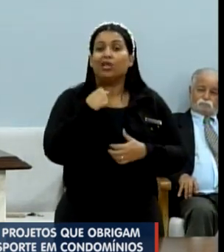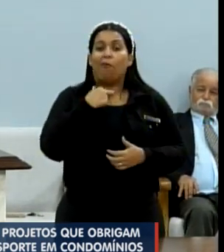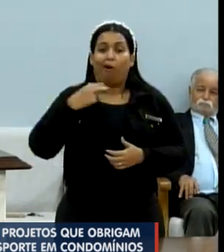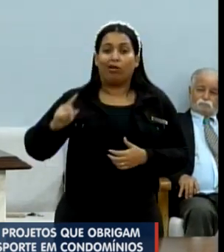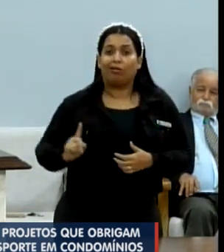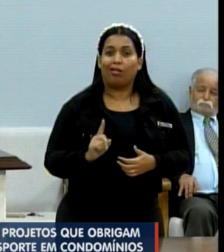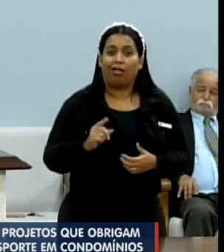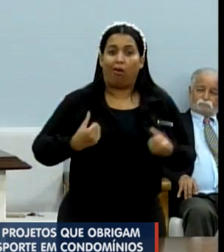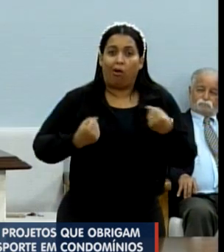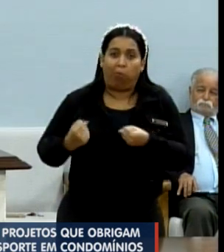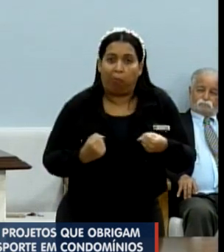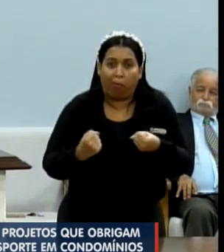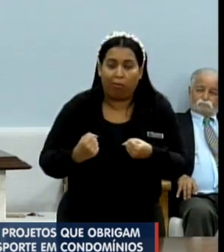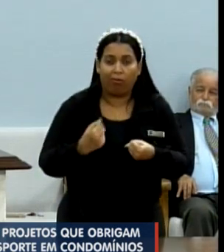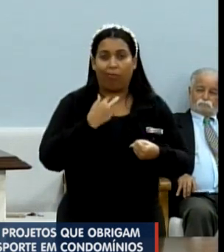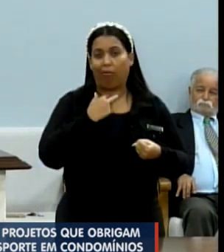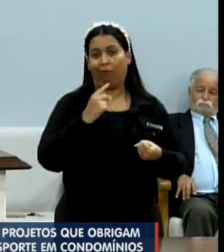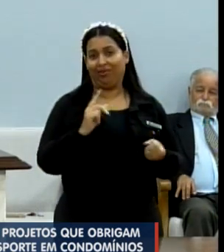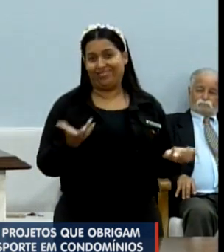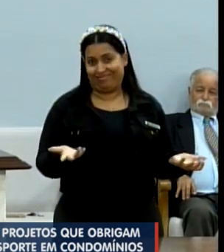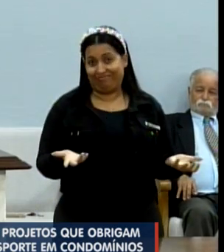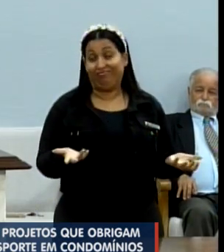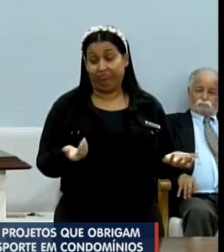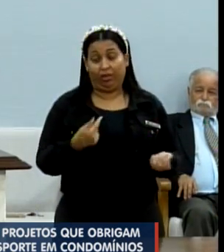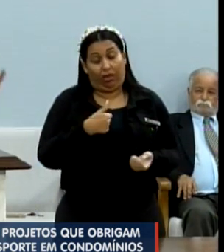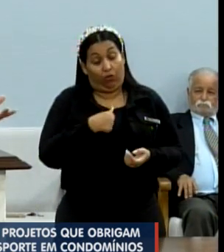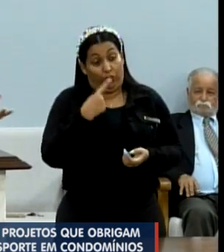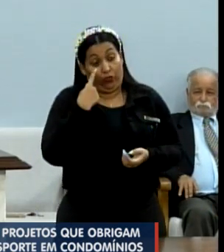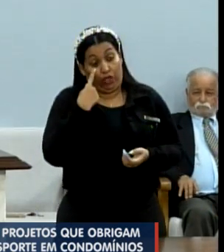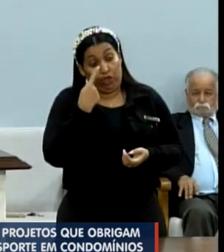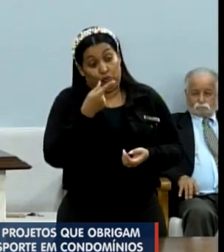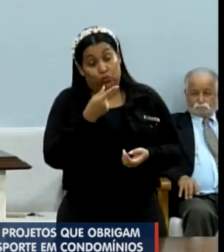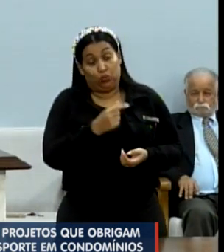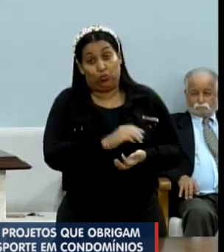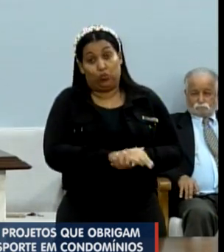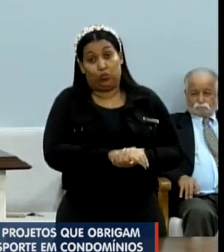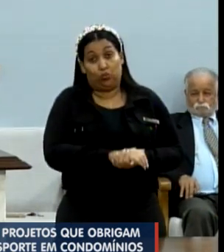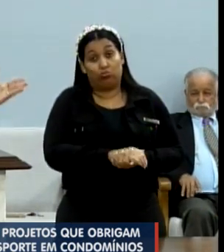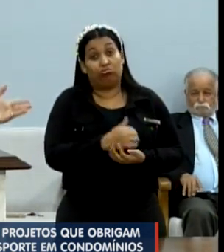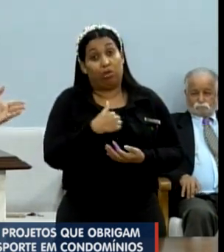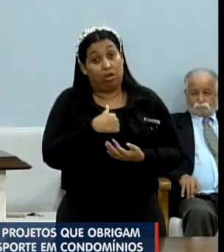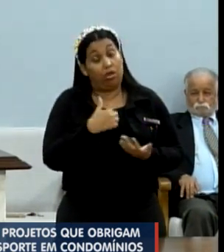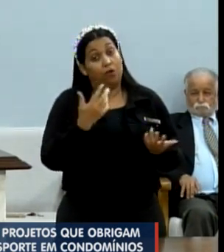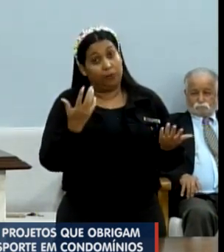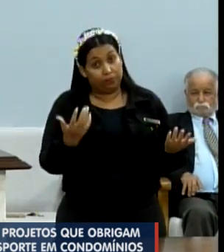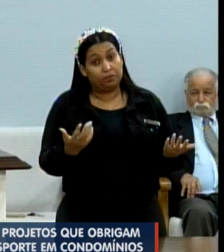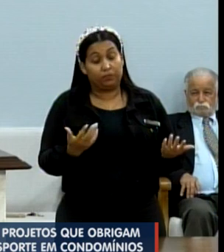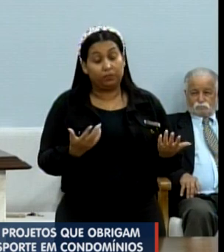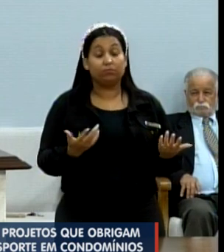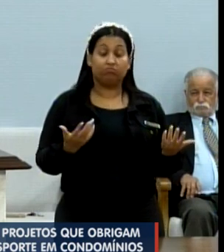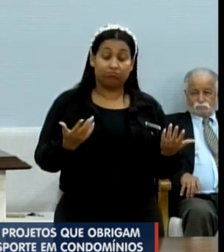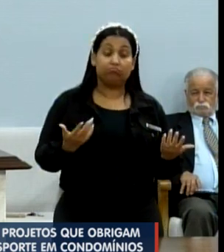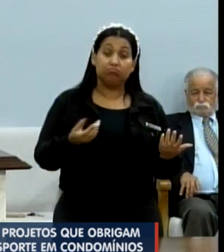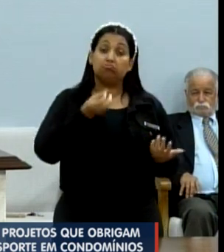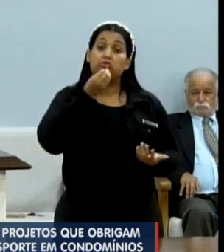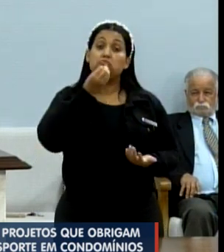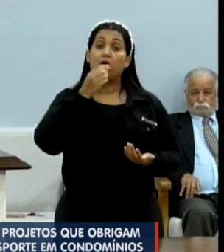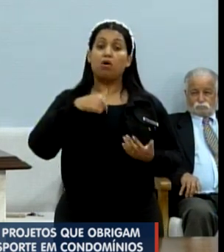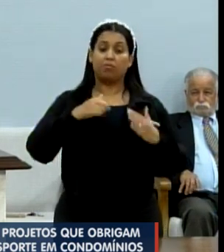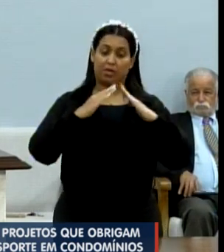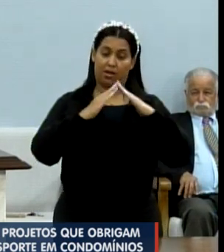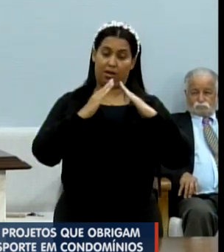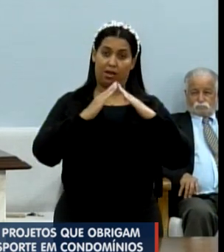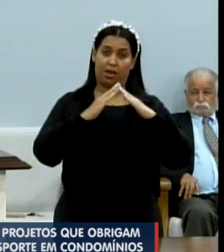entra dentro do condomínio. E eu vejo, visualizo, e eu tenho o privilégio de poder morar num condomínio fechado hoje,